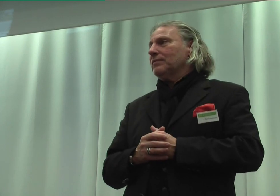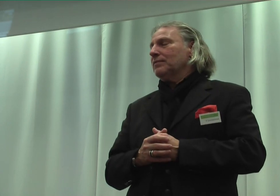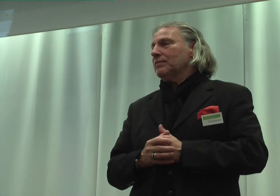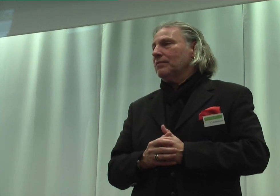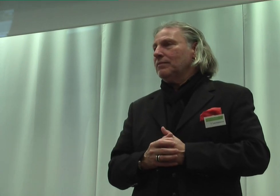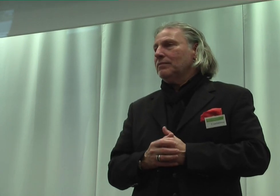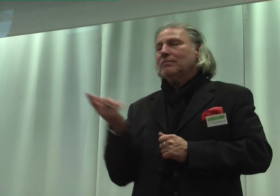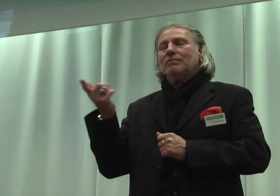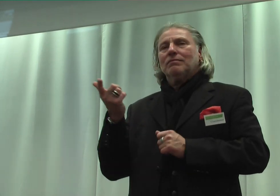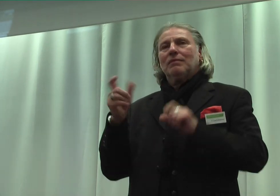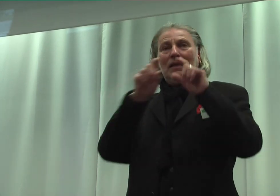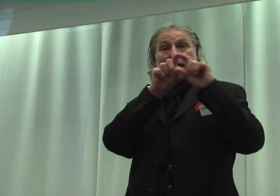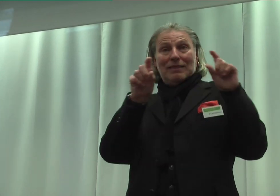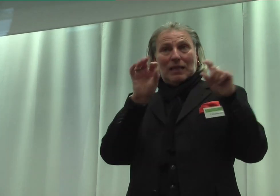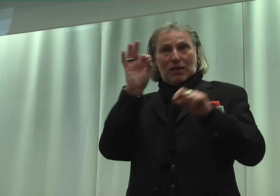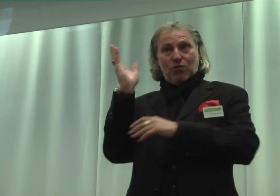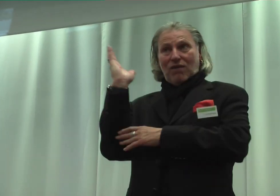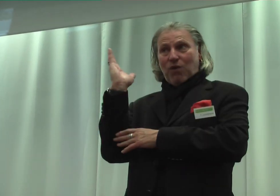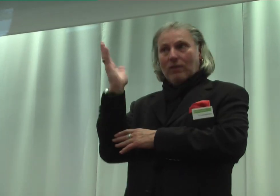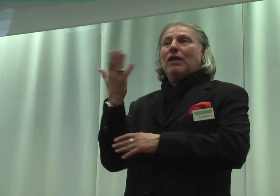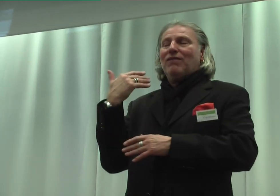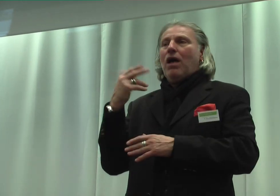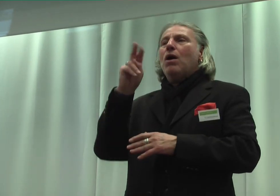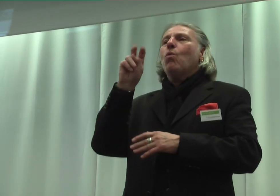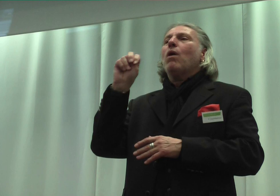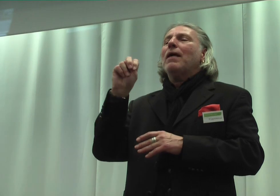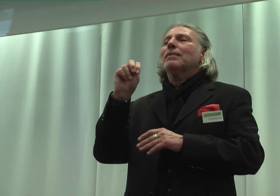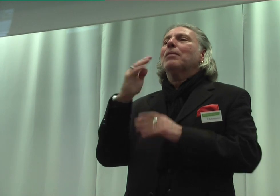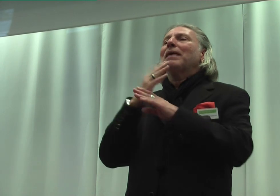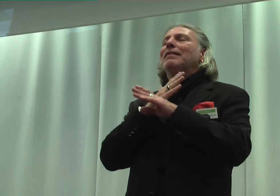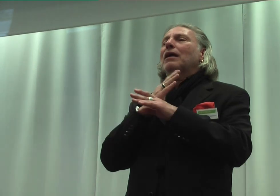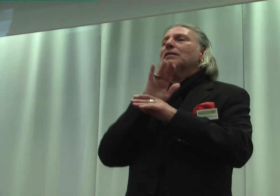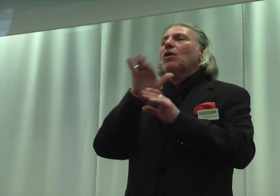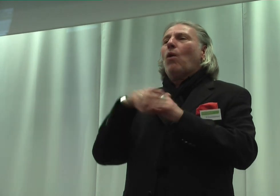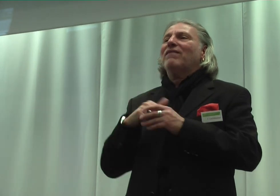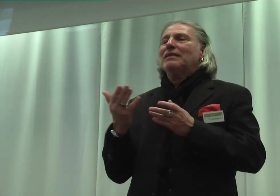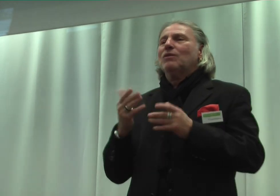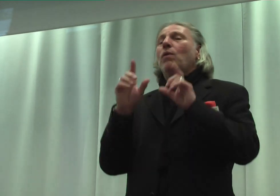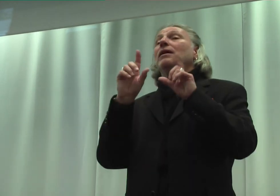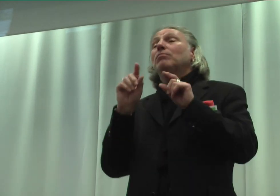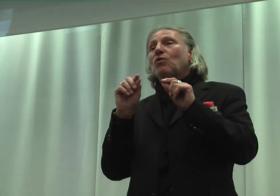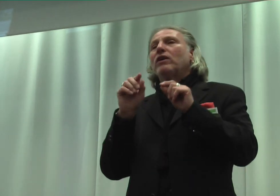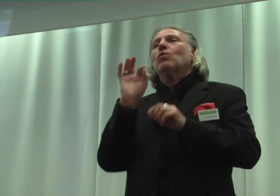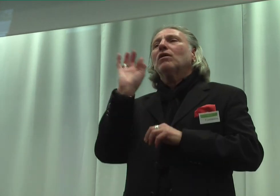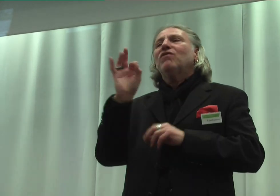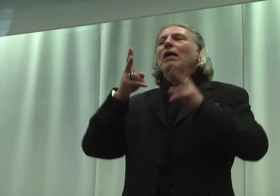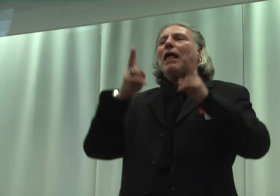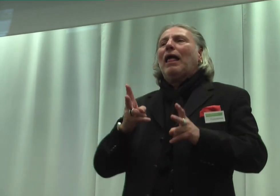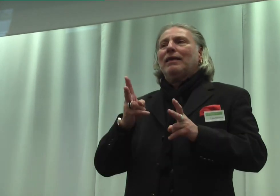Der Titel des Vortrags war vorgegeben für die Internetkonvention, Bedeutung für die Rechte von Gehörten und